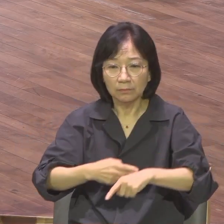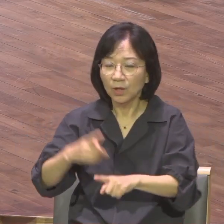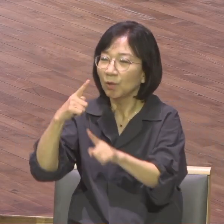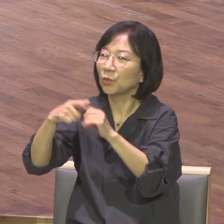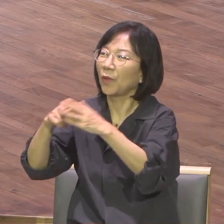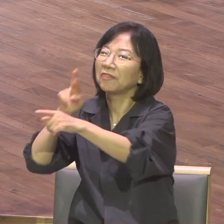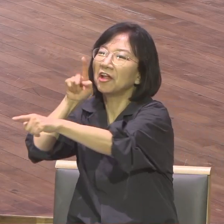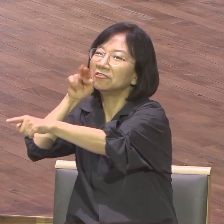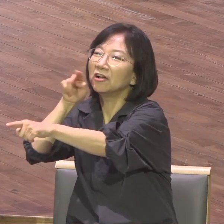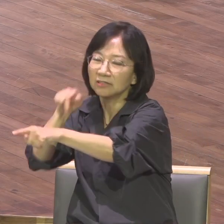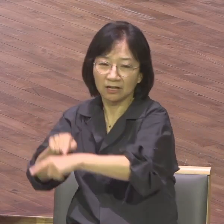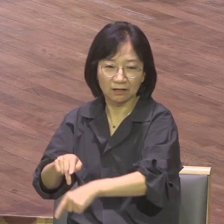장녀교는 이단이라는 거예요.